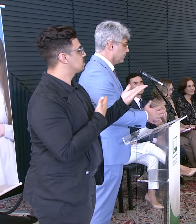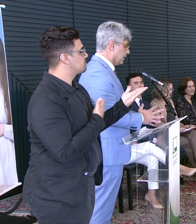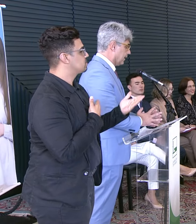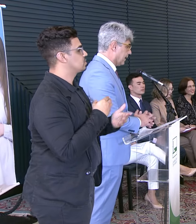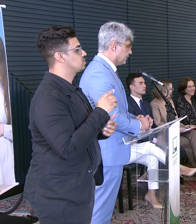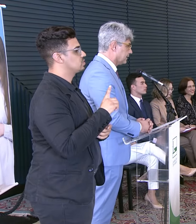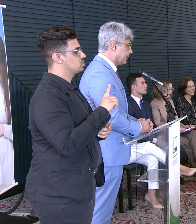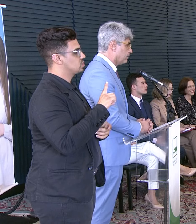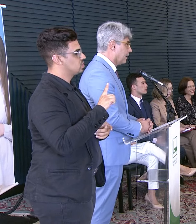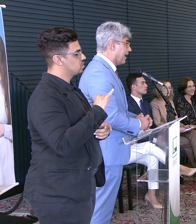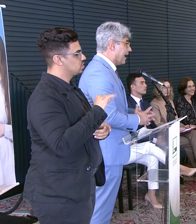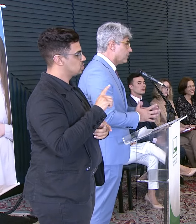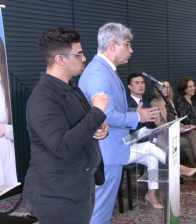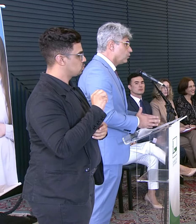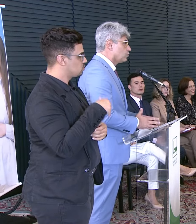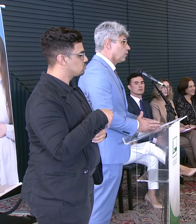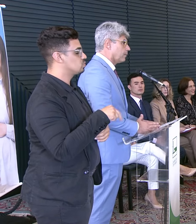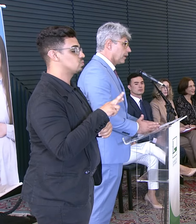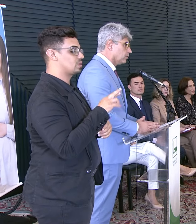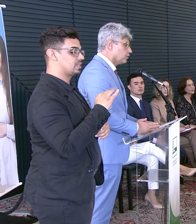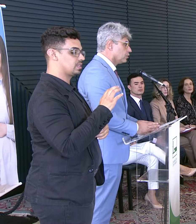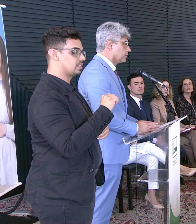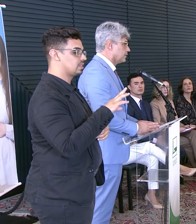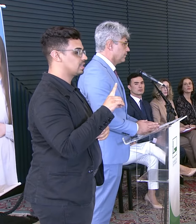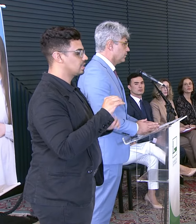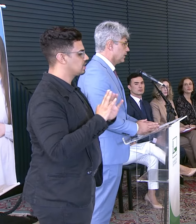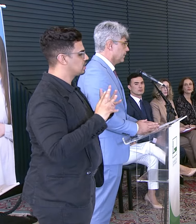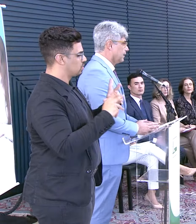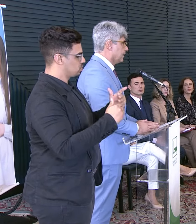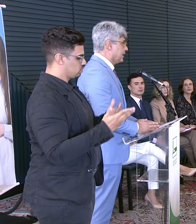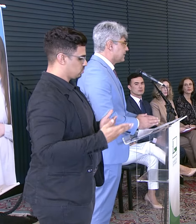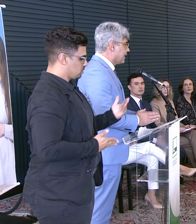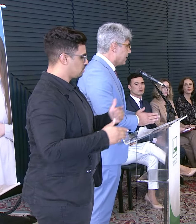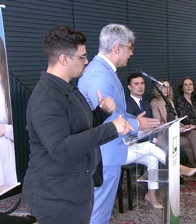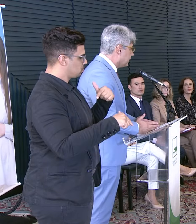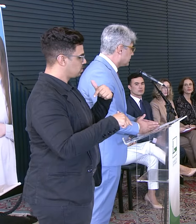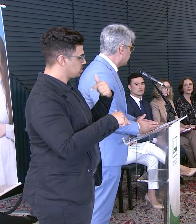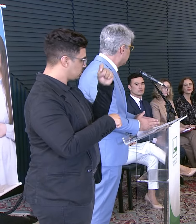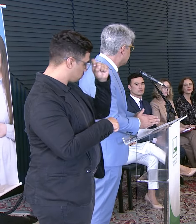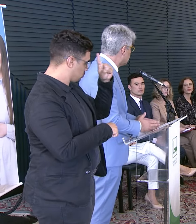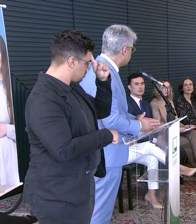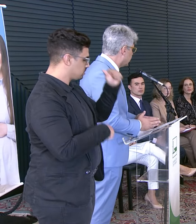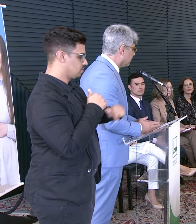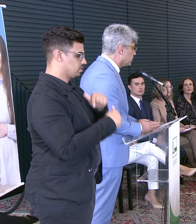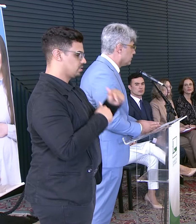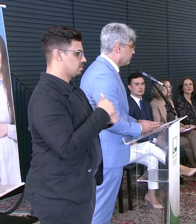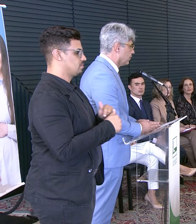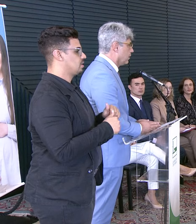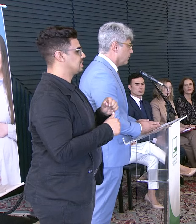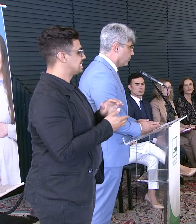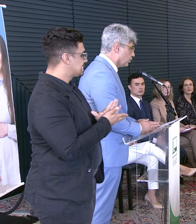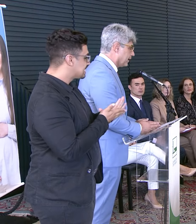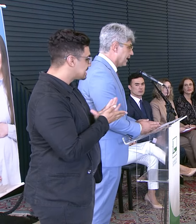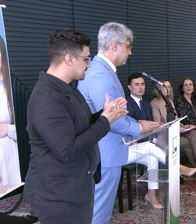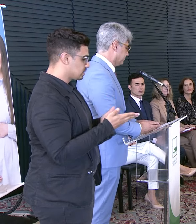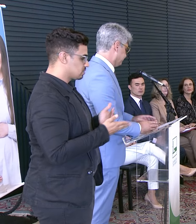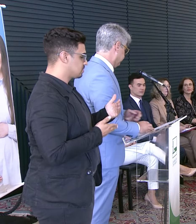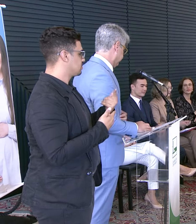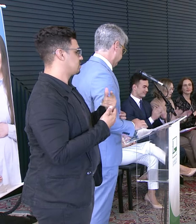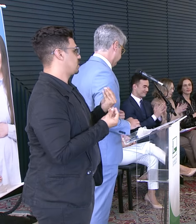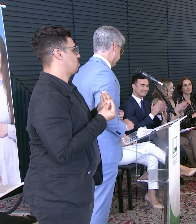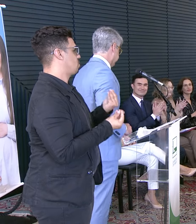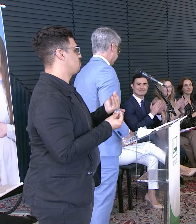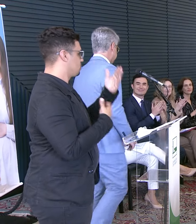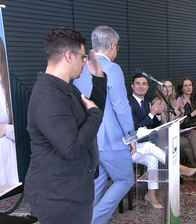Dilso Doutor Ricardo Cantarino A todos os colaboradores Do Hospital Azevedo Lima Sem eles Isso não seria possível Meu muito obrigado